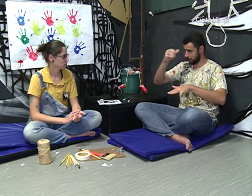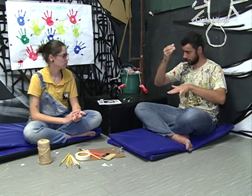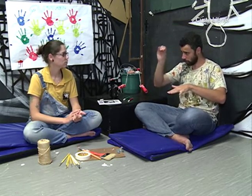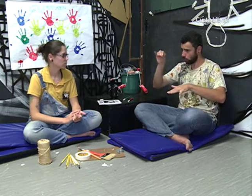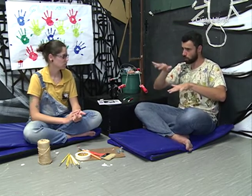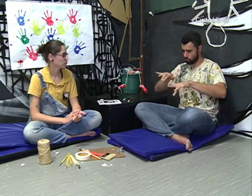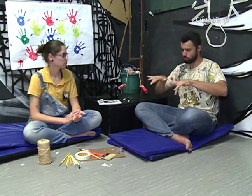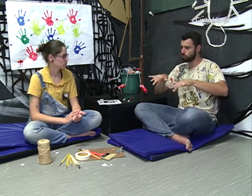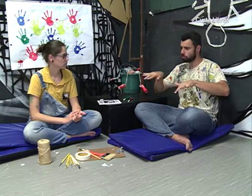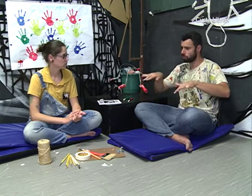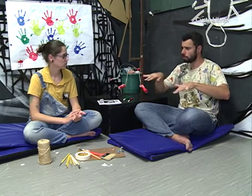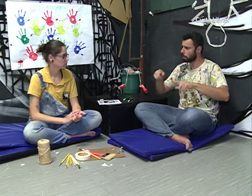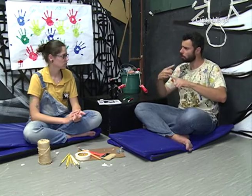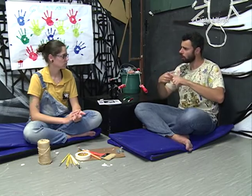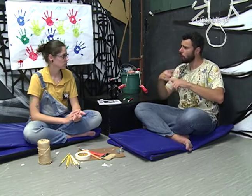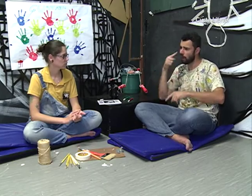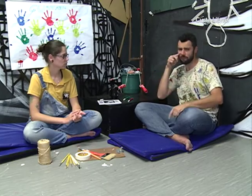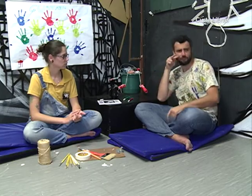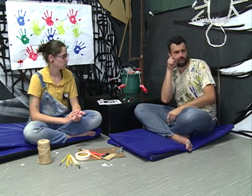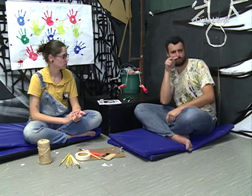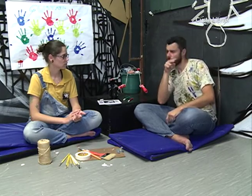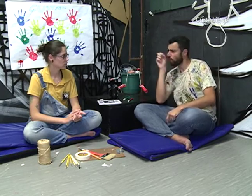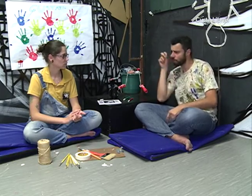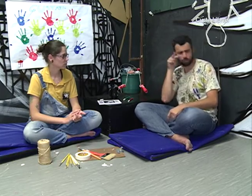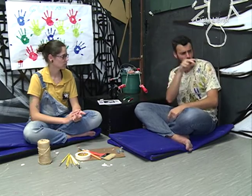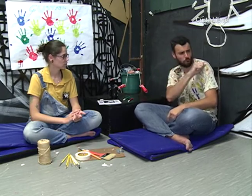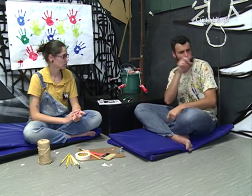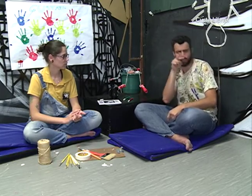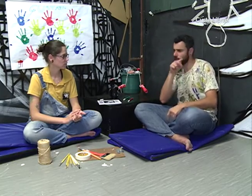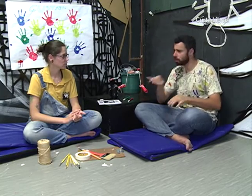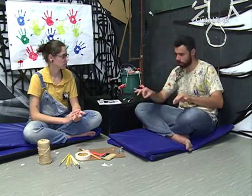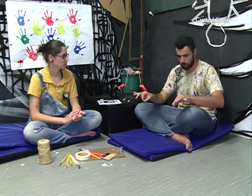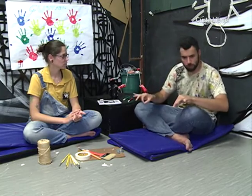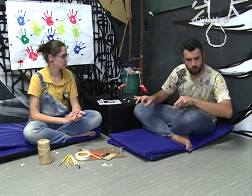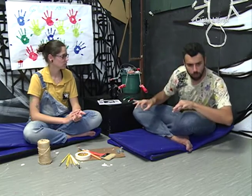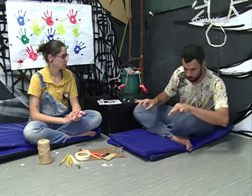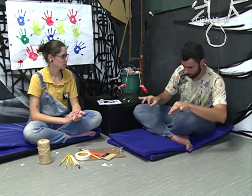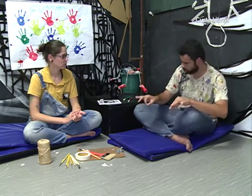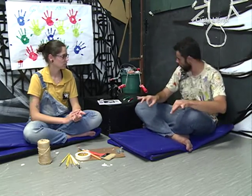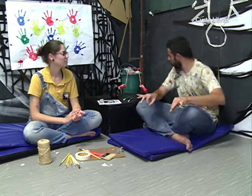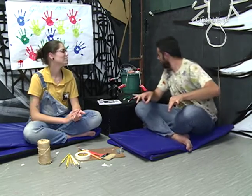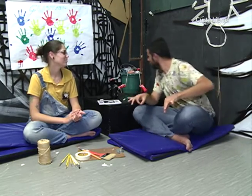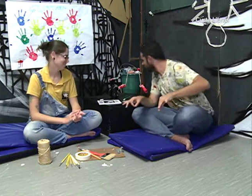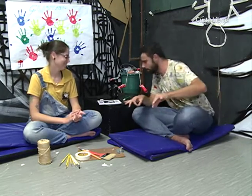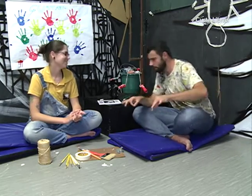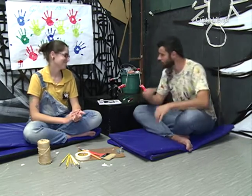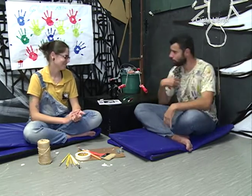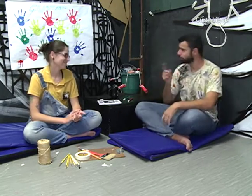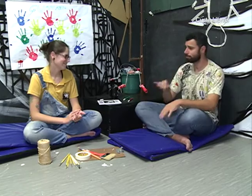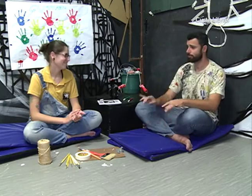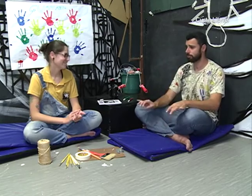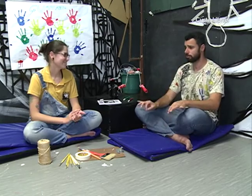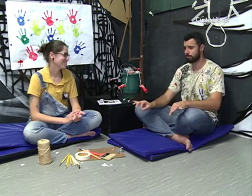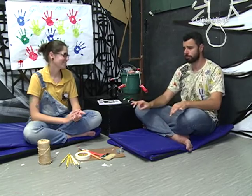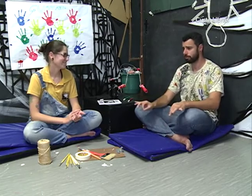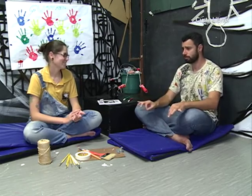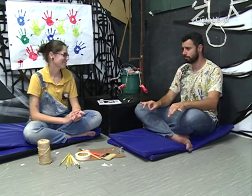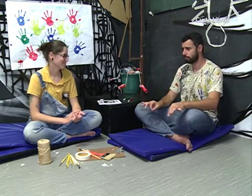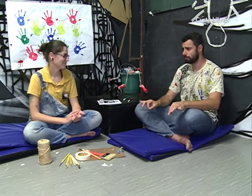som, ficam atentos e perceptivos em relação à questão sonora. Enquanto eu mantinha a